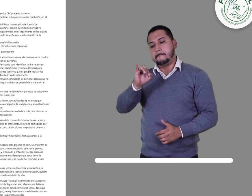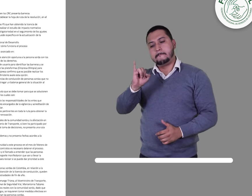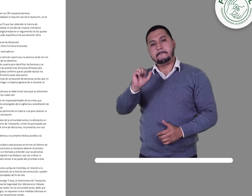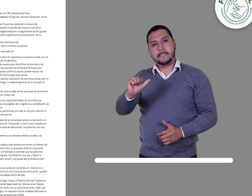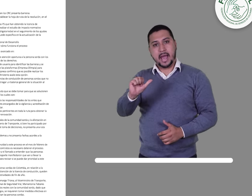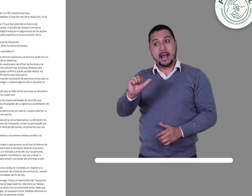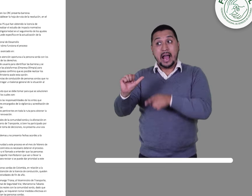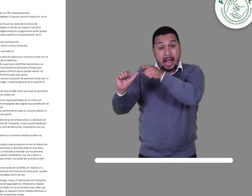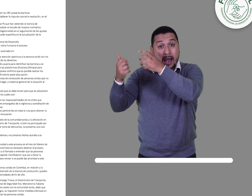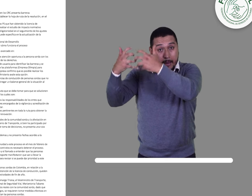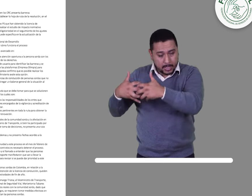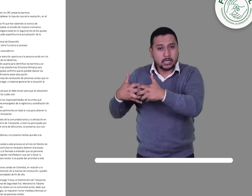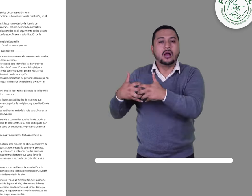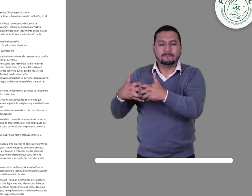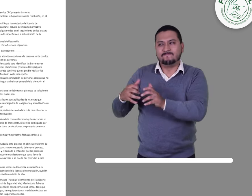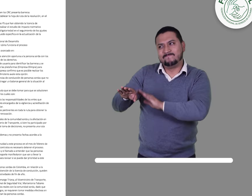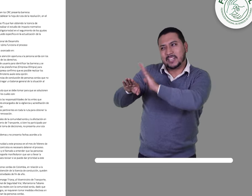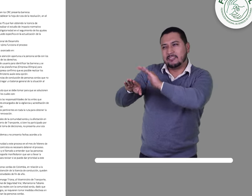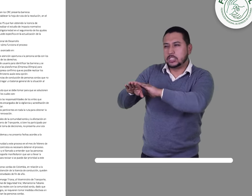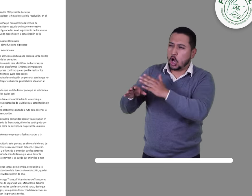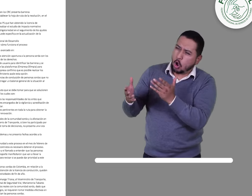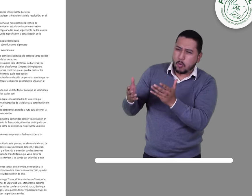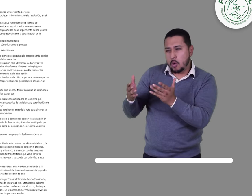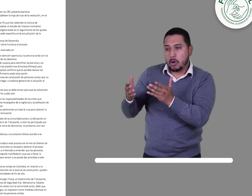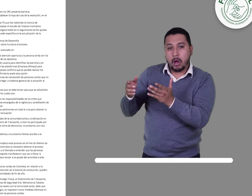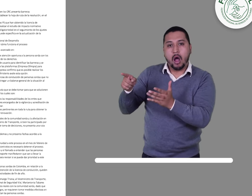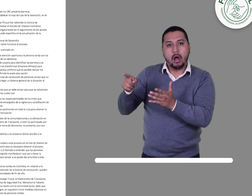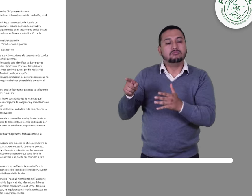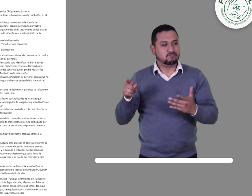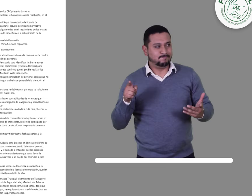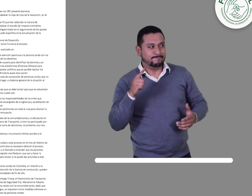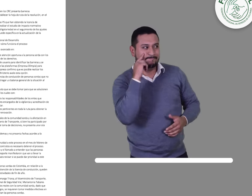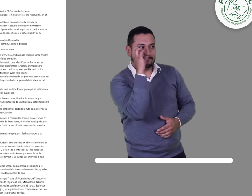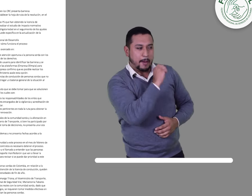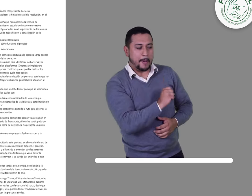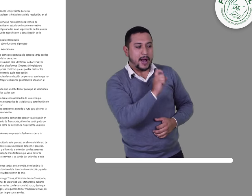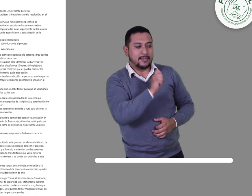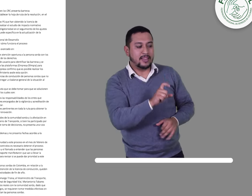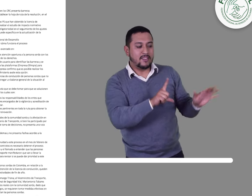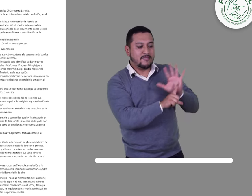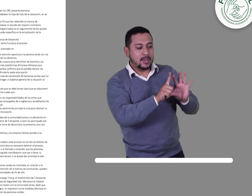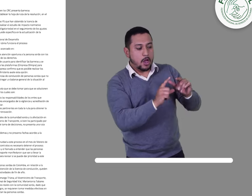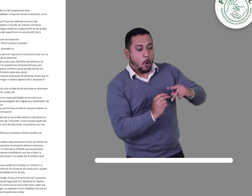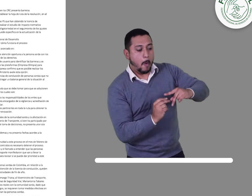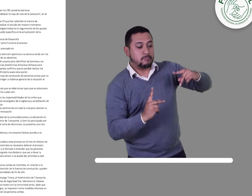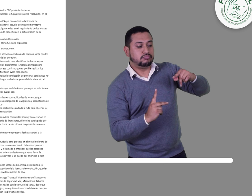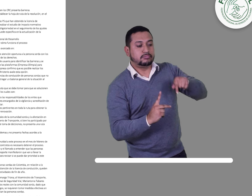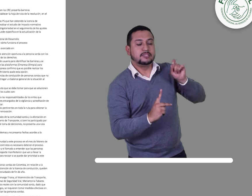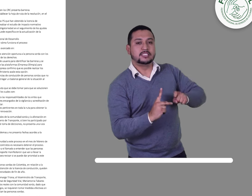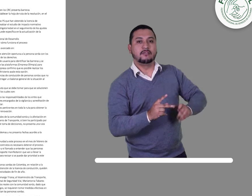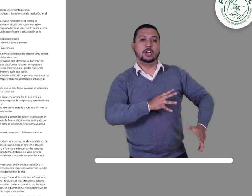para identificar cómo incorporar los videos en lengua de señas colombiana. 3.